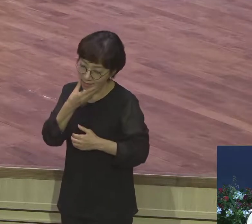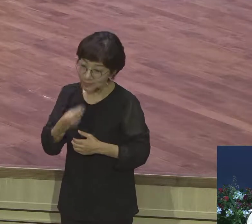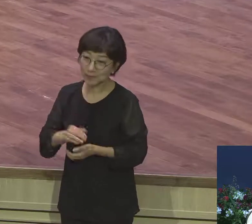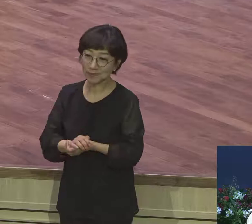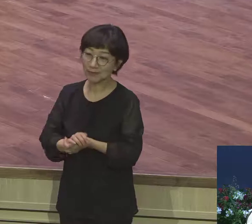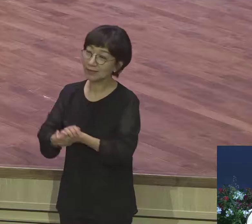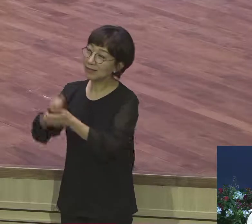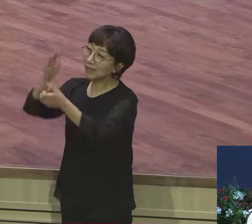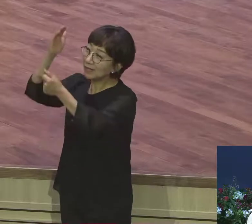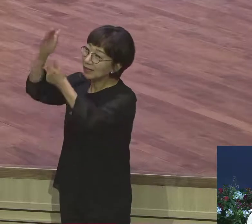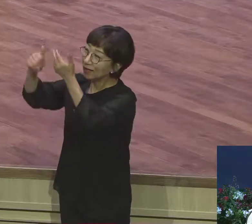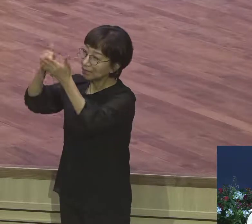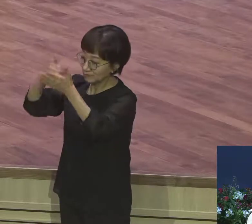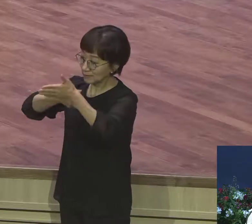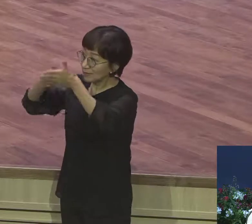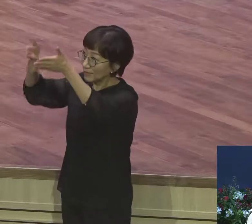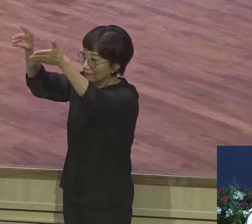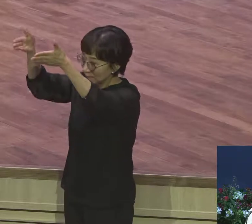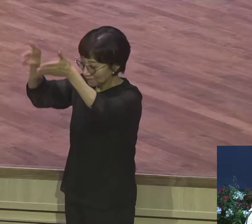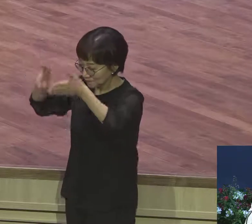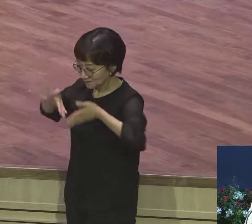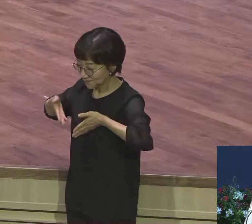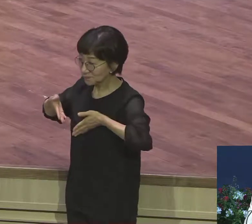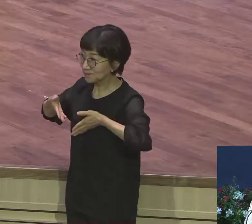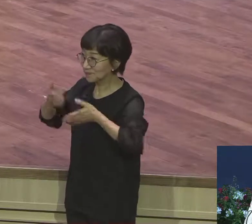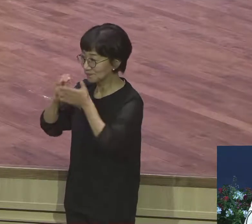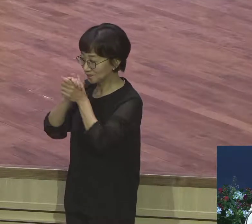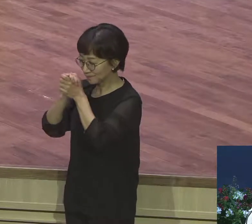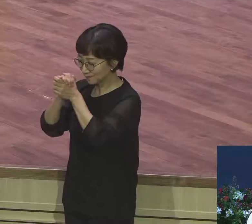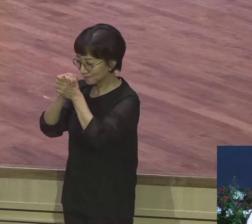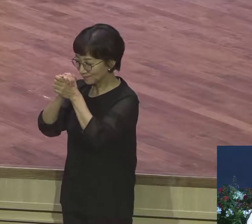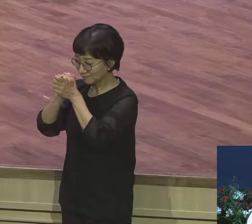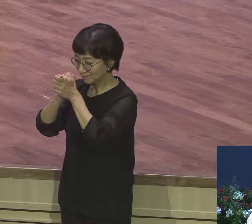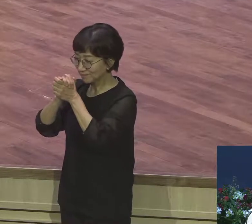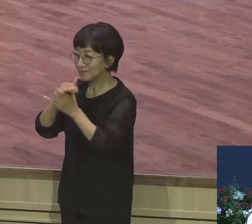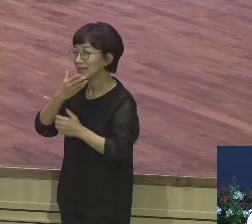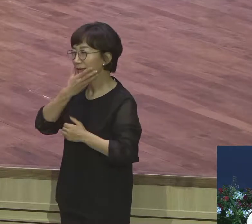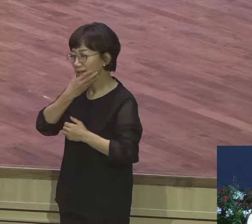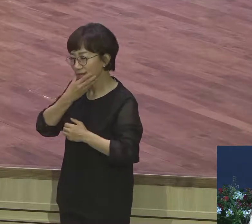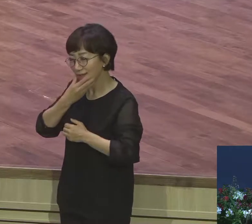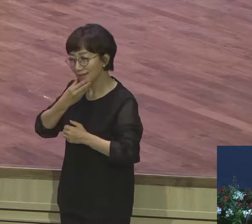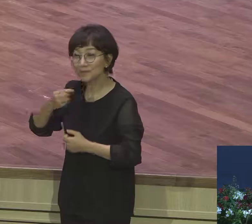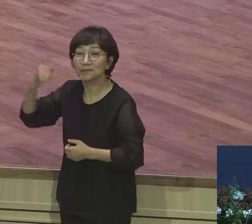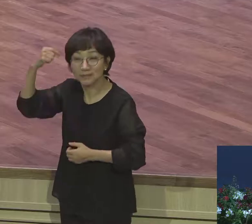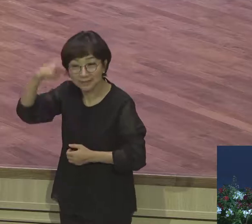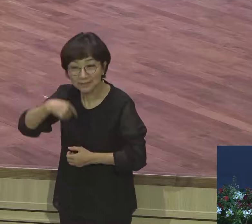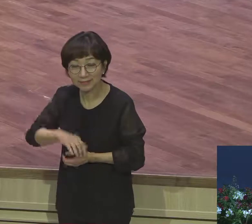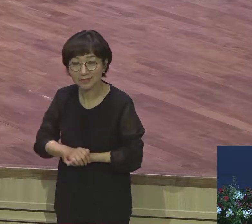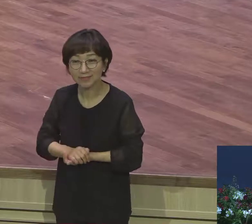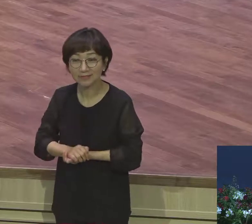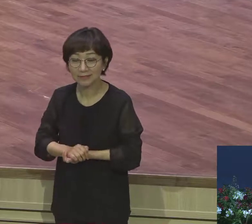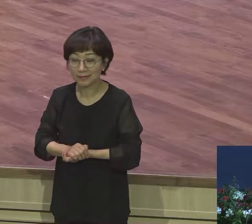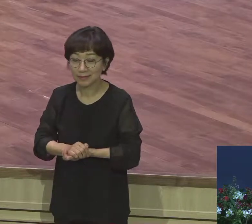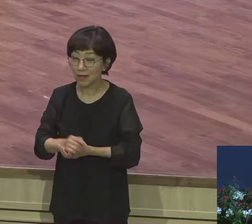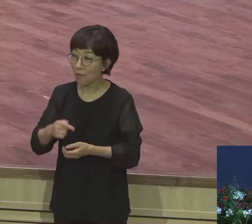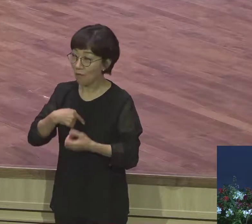느끼는 그 시간 정말로 중요합니다 홀로 있는 시간은요 다른 어떤 것으로도 방해를 받지 않기 때문에